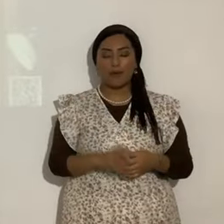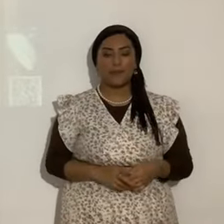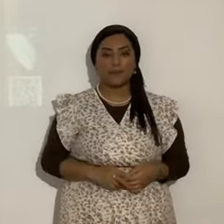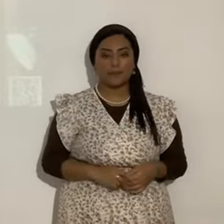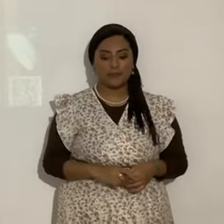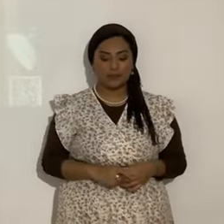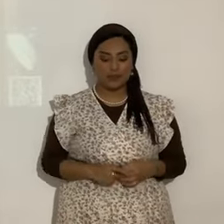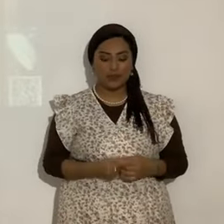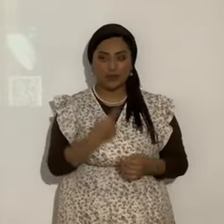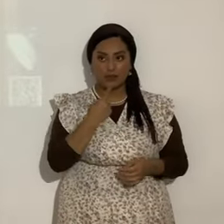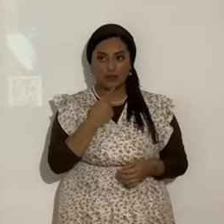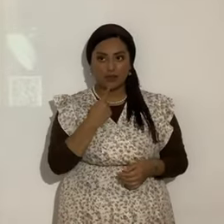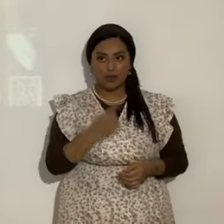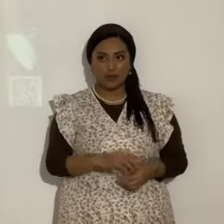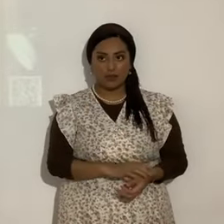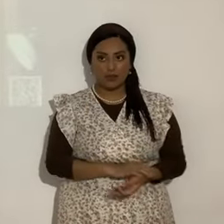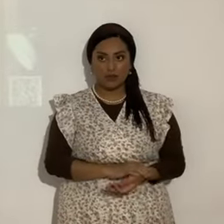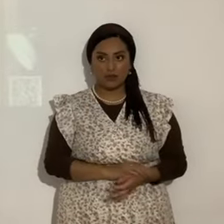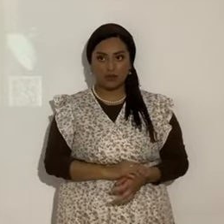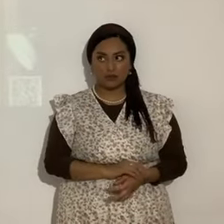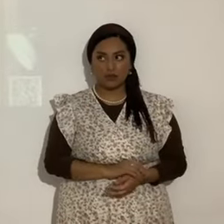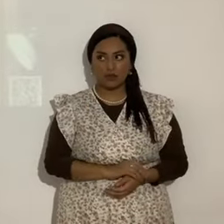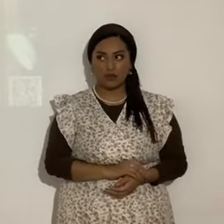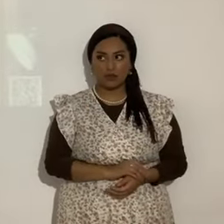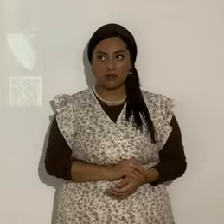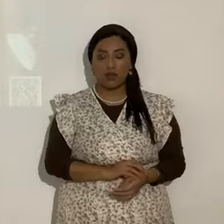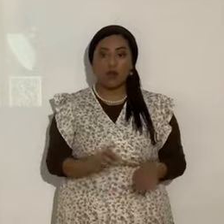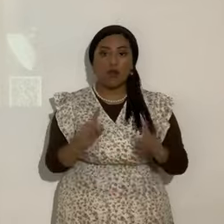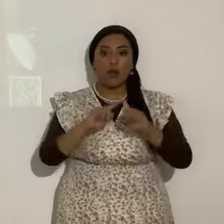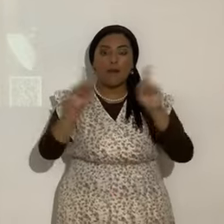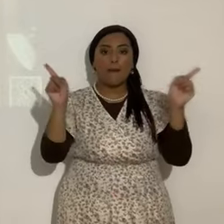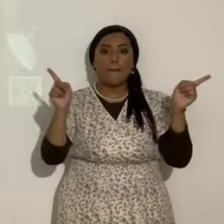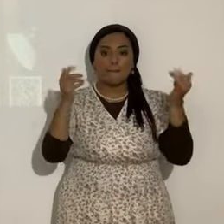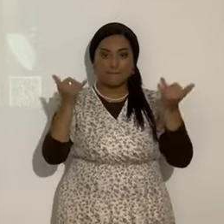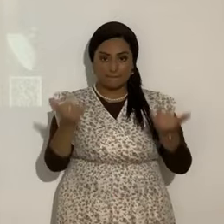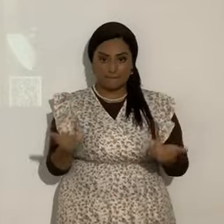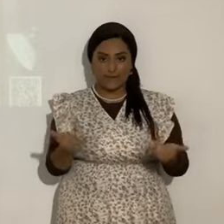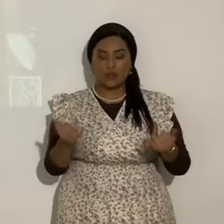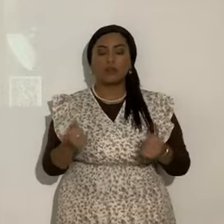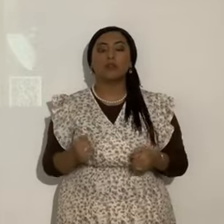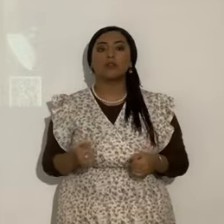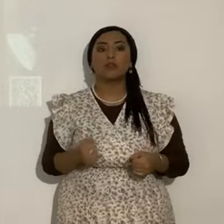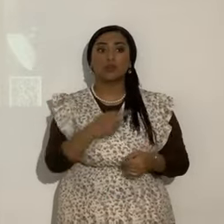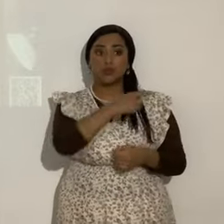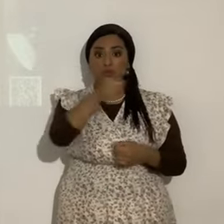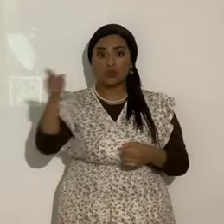Dice así, pero ahora procuráis matarme a mí,